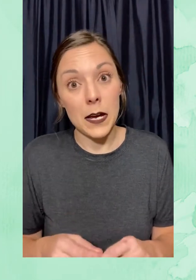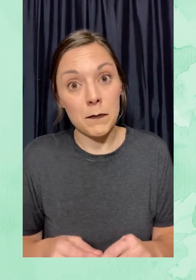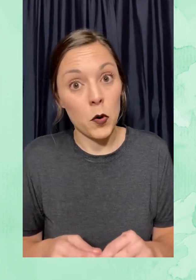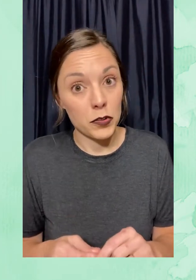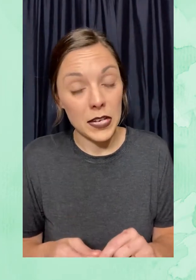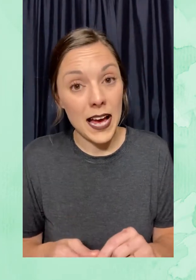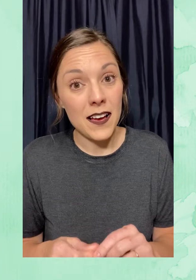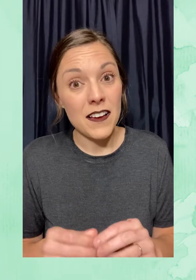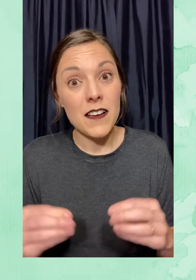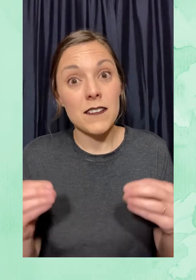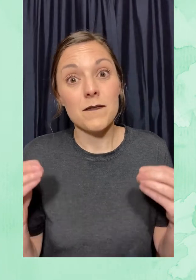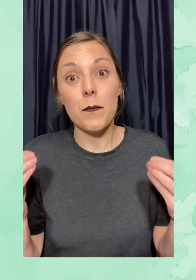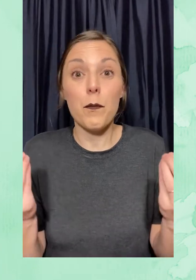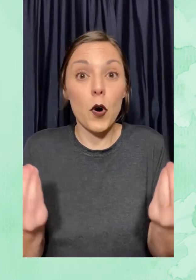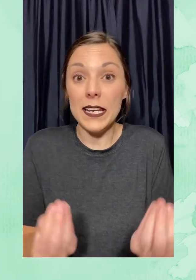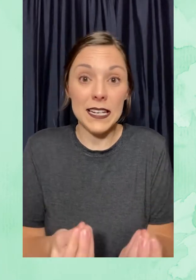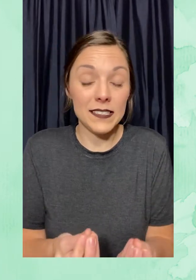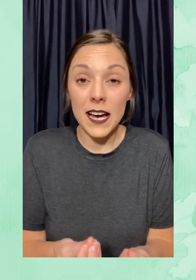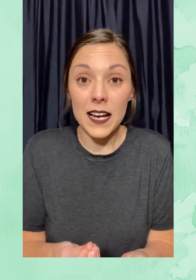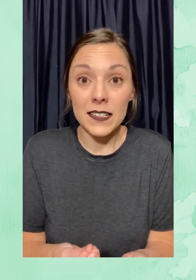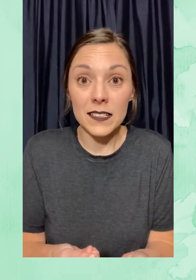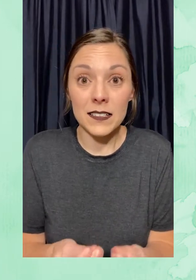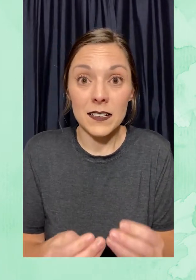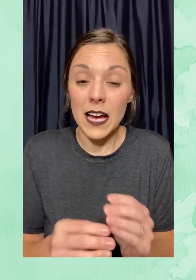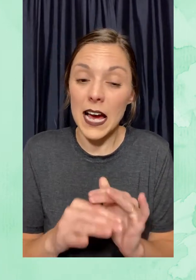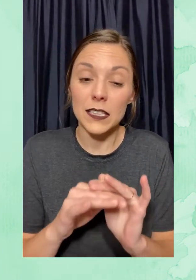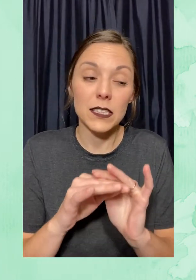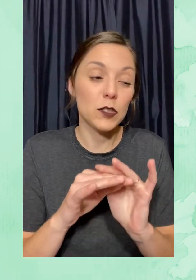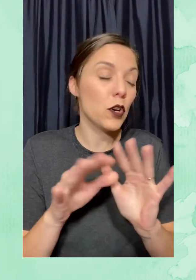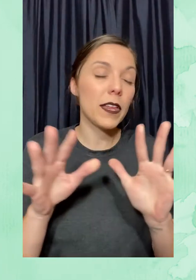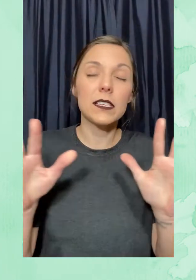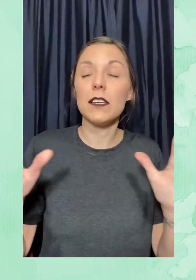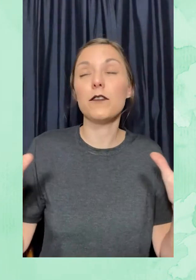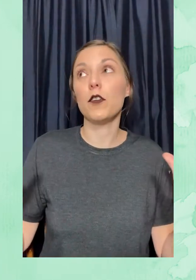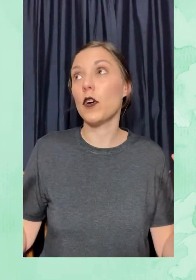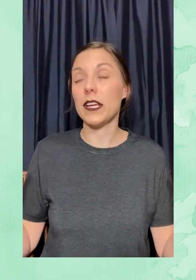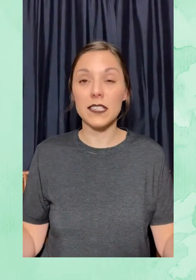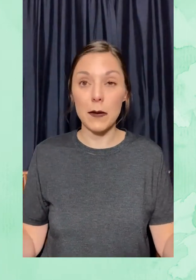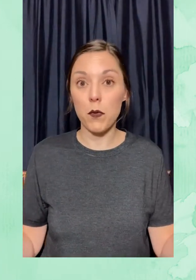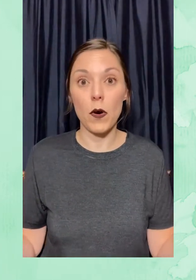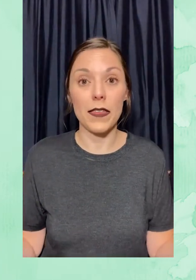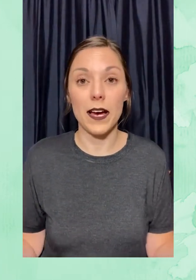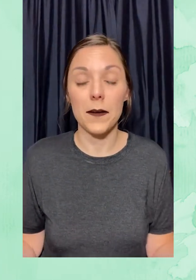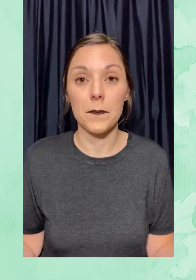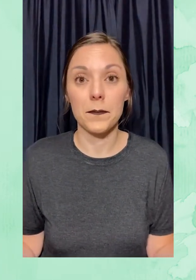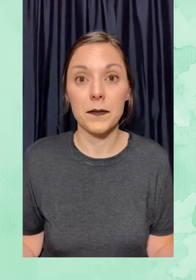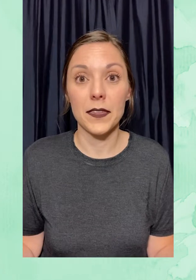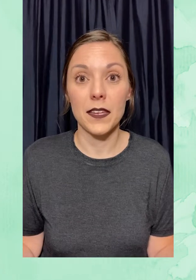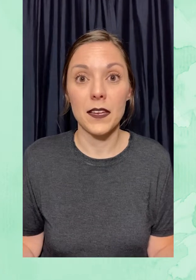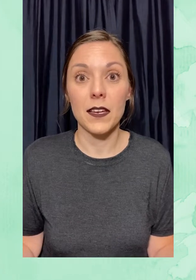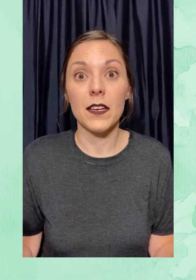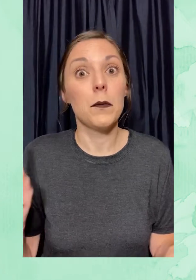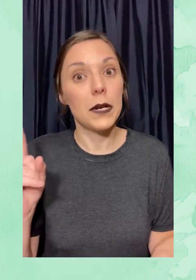trabajo de la mosca polinizar a todas las flores que pueda.